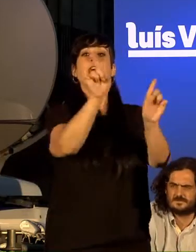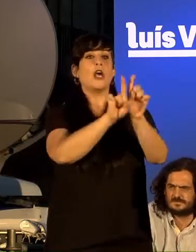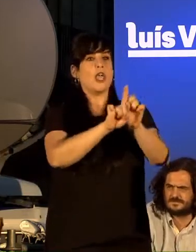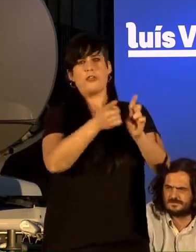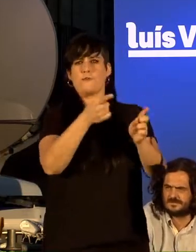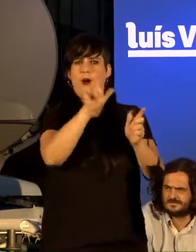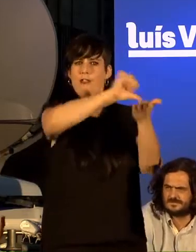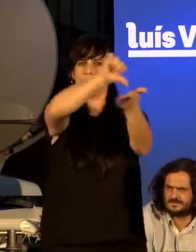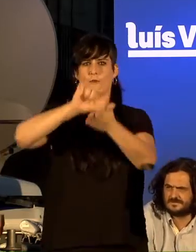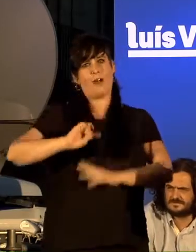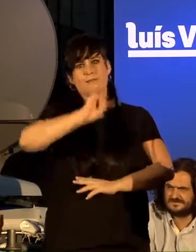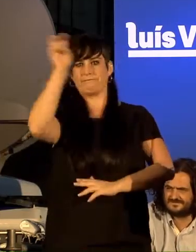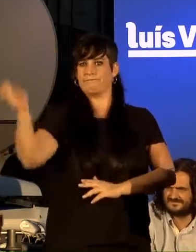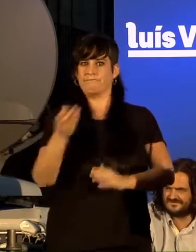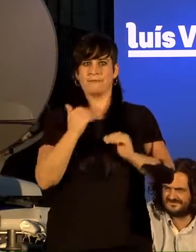de 2015.